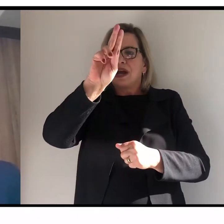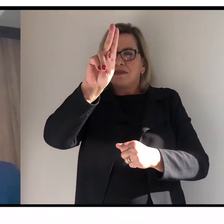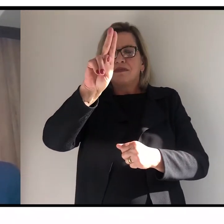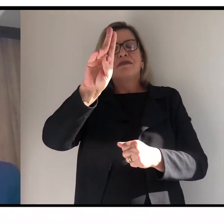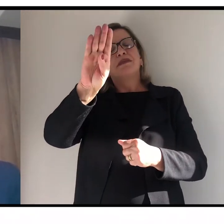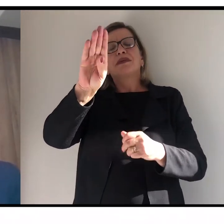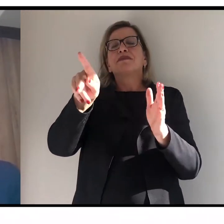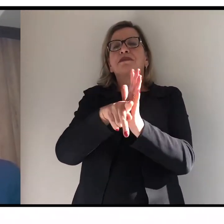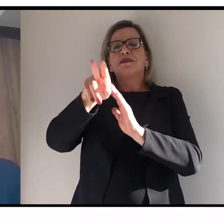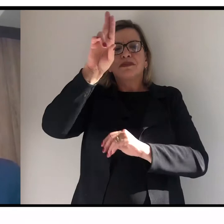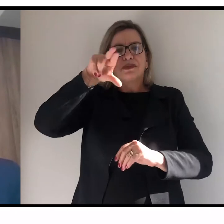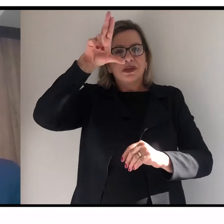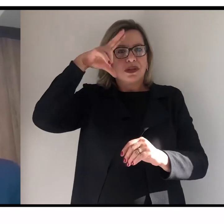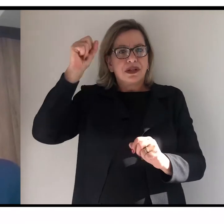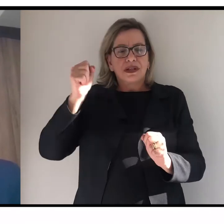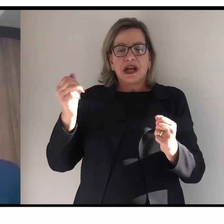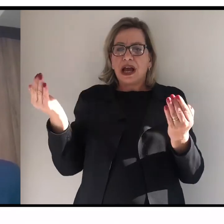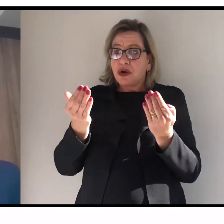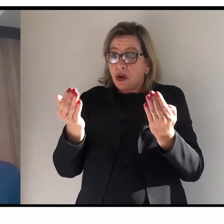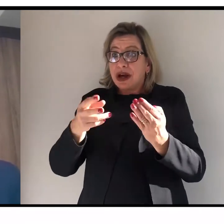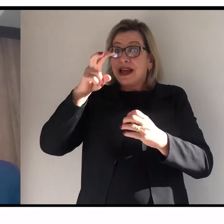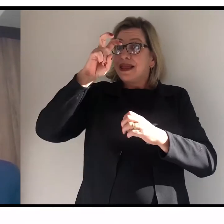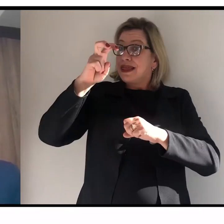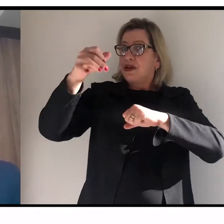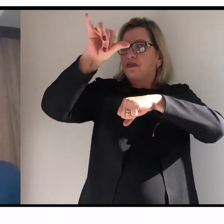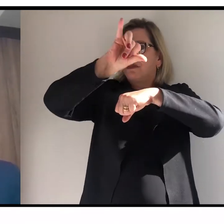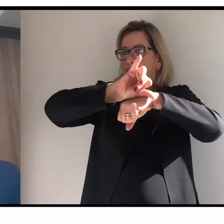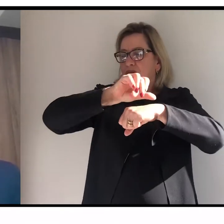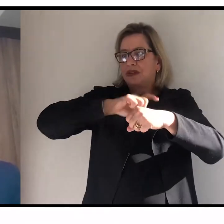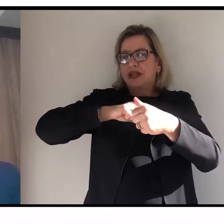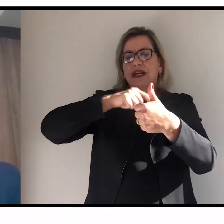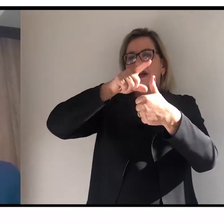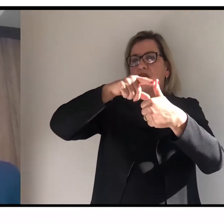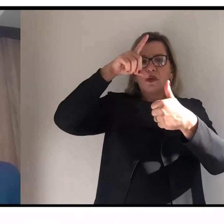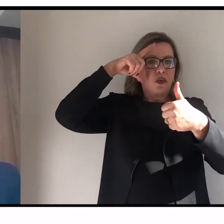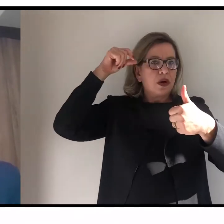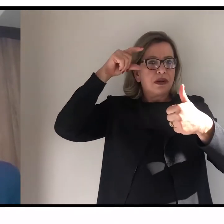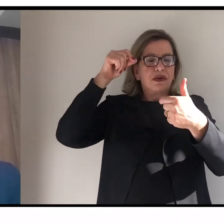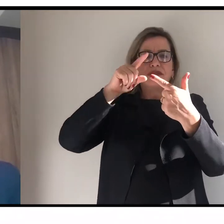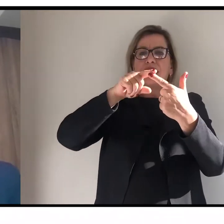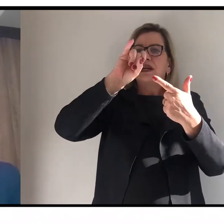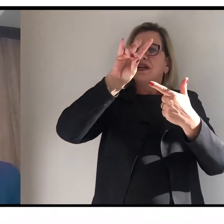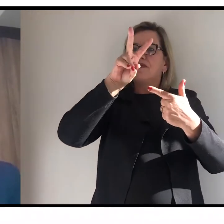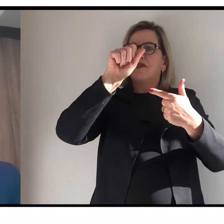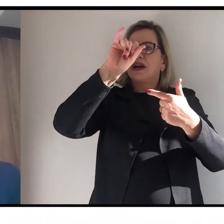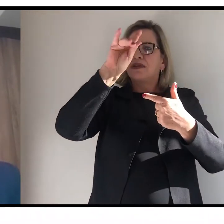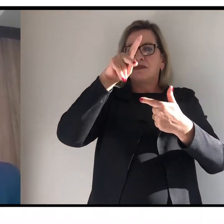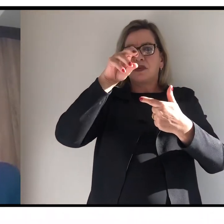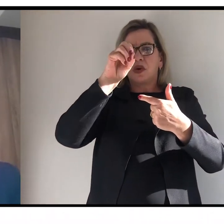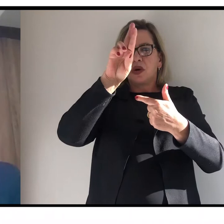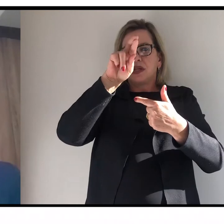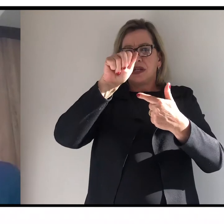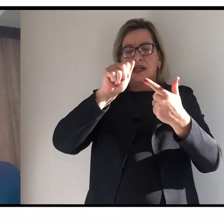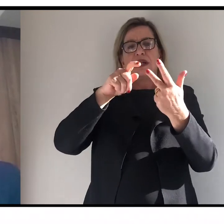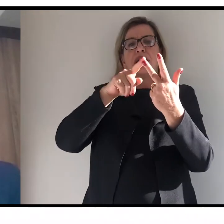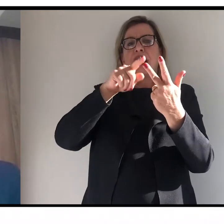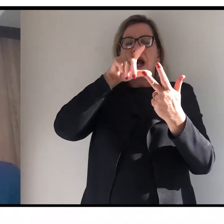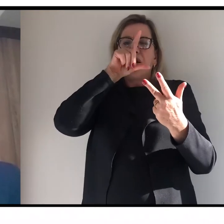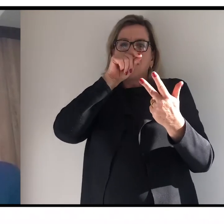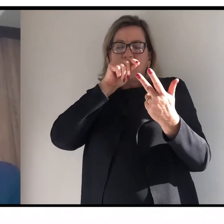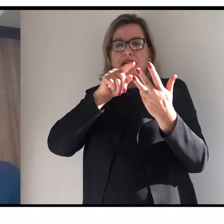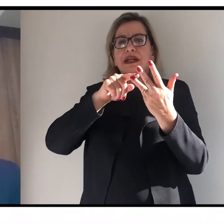estaremos ofertando em cinco polos, Guarapuava, Ivaipurã, Apucarana, Serro Azul e Jacarezinho.